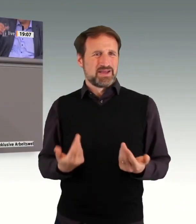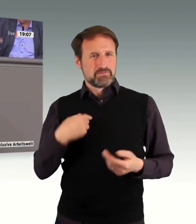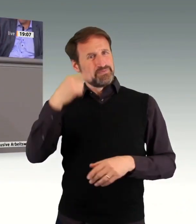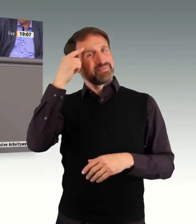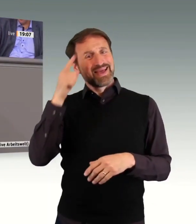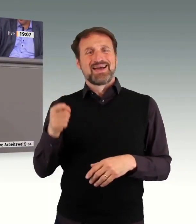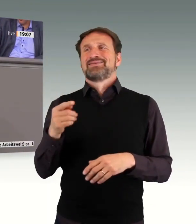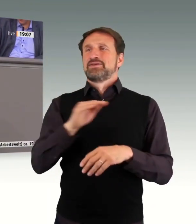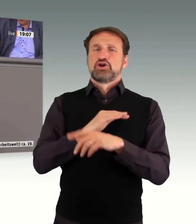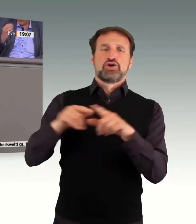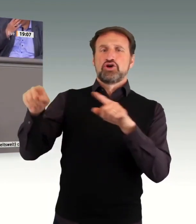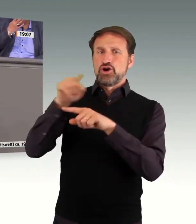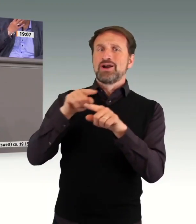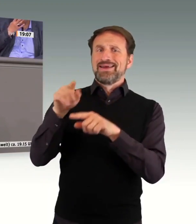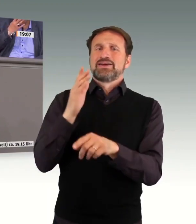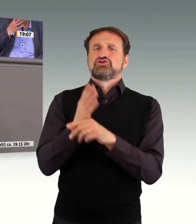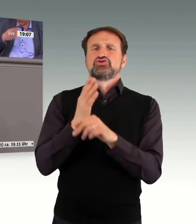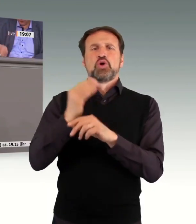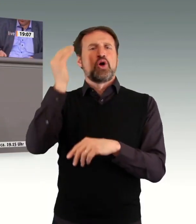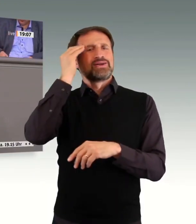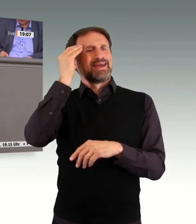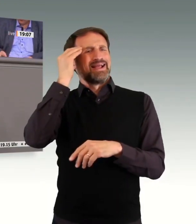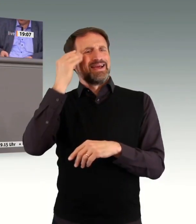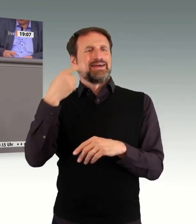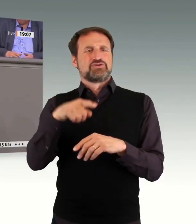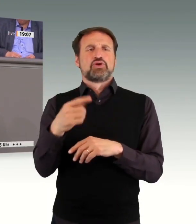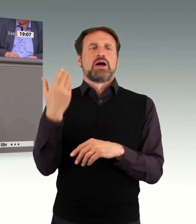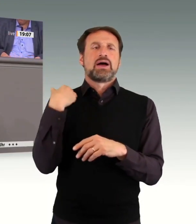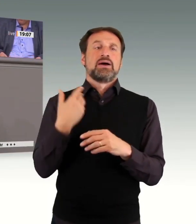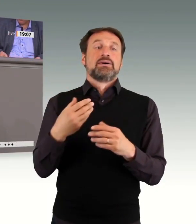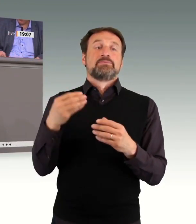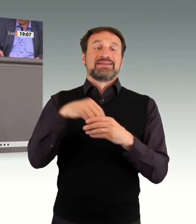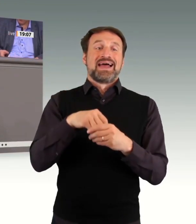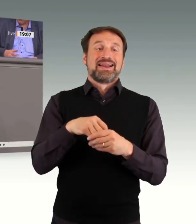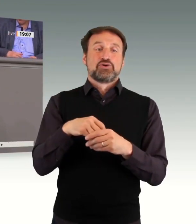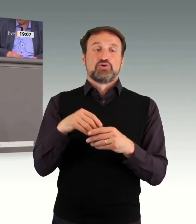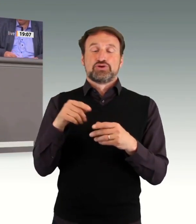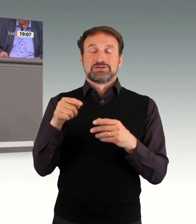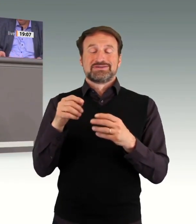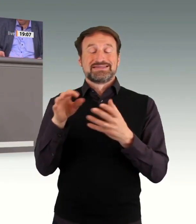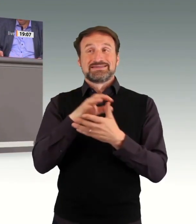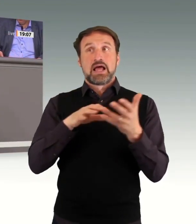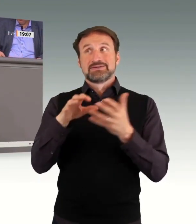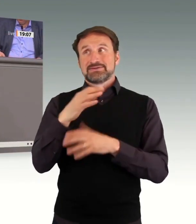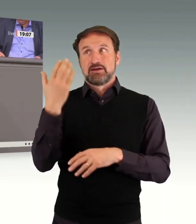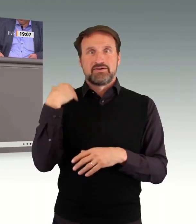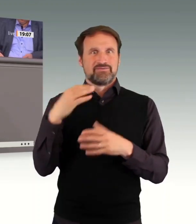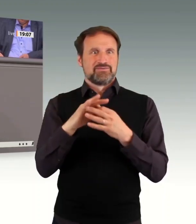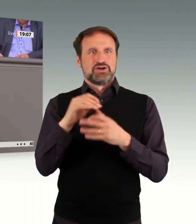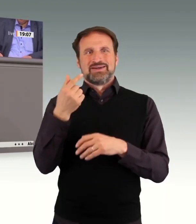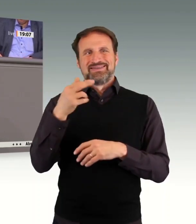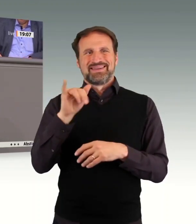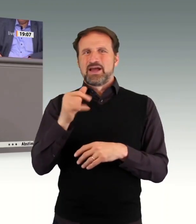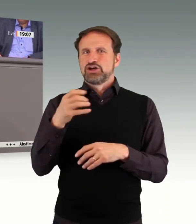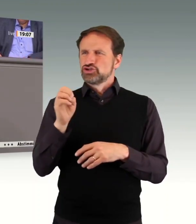Zum ersten internen Arbeitsgespräch des Ministeriums wurden aber nicht mal alle klägerseitig eingeladen. Ähnlich lief es auch bei der Anhörung